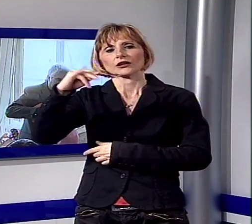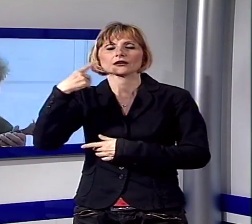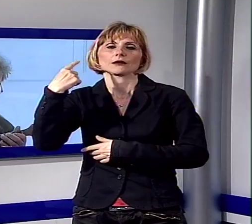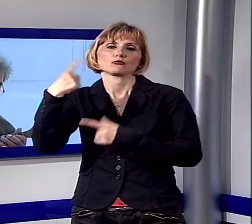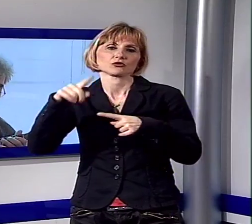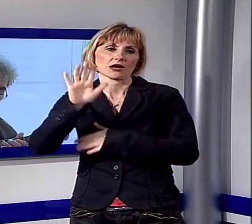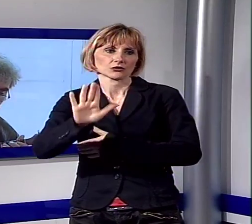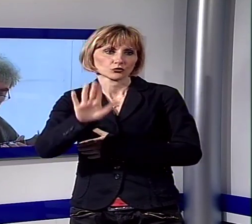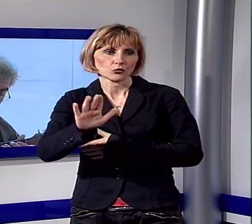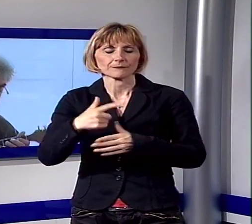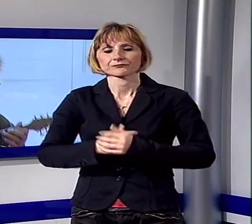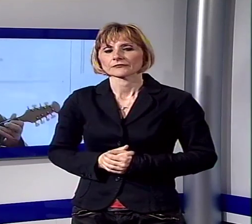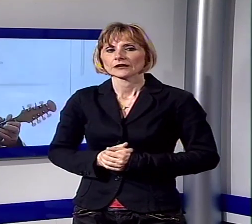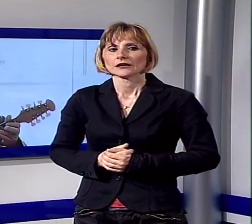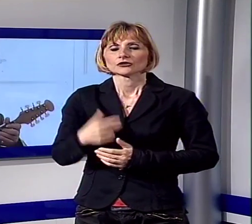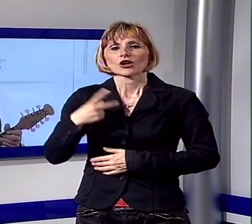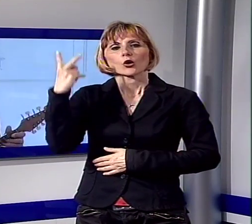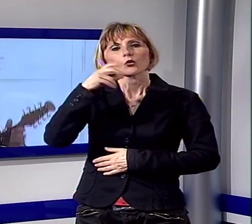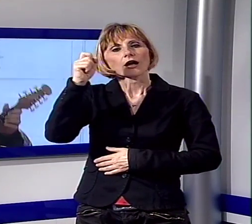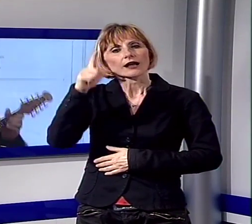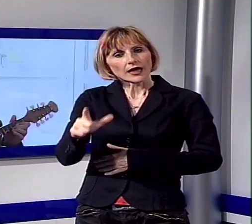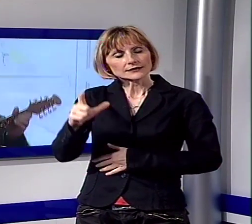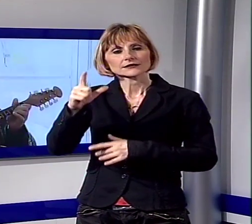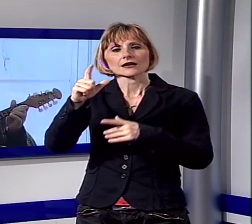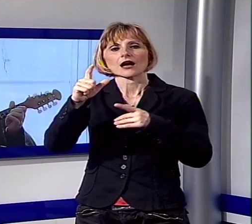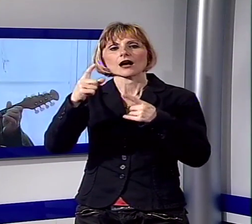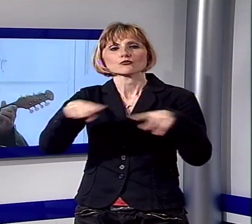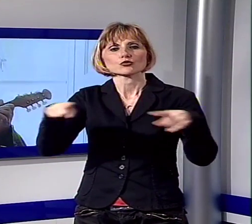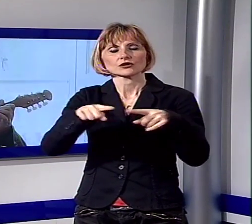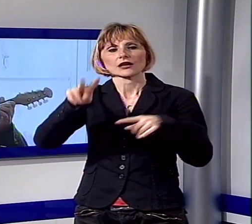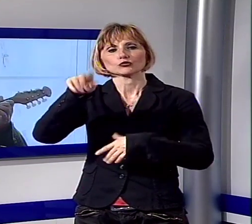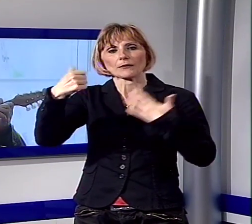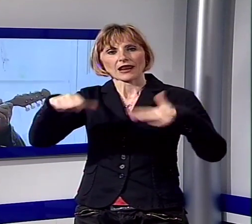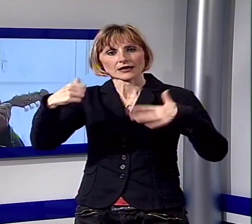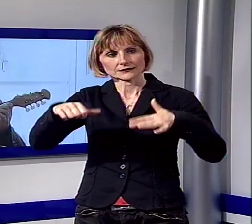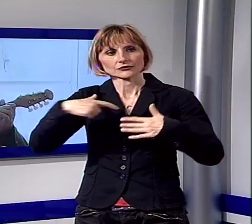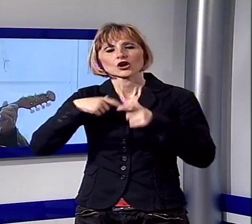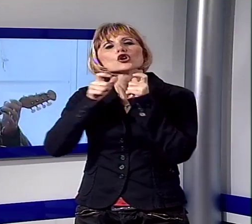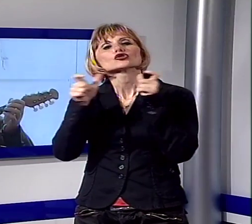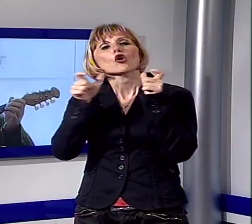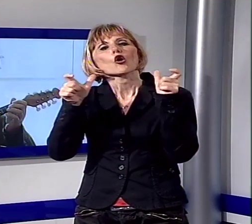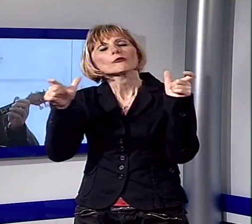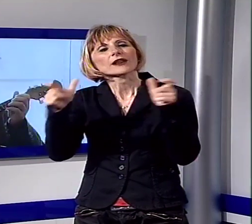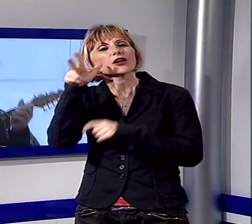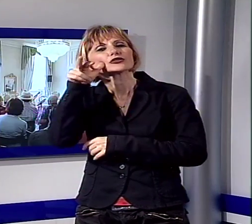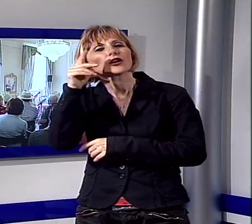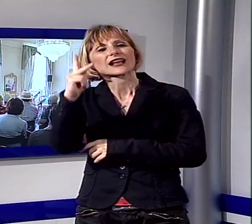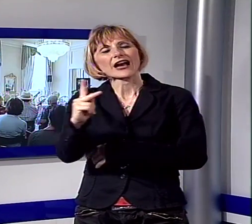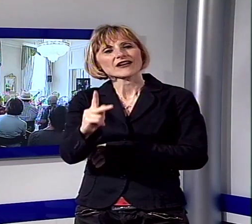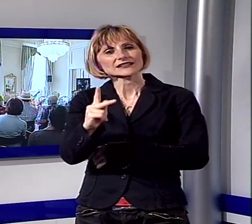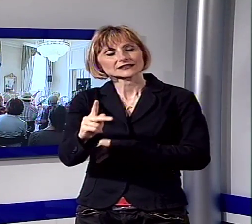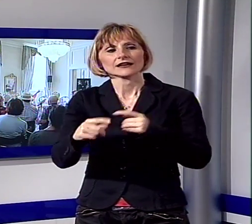Verrà infatti insignita del premio Lucca Classica Music Festival 2016 la soprano Raina Kamaivanska,